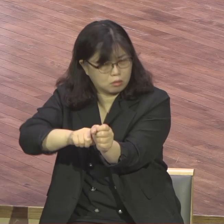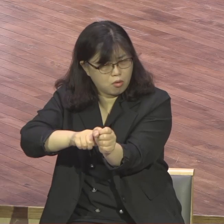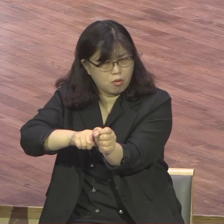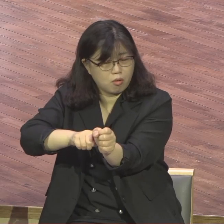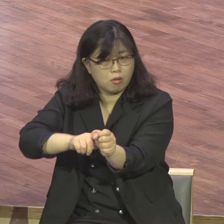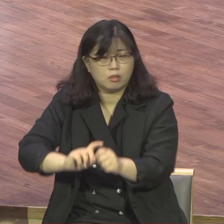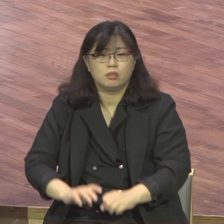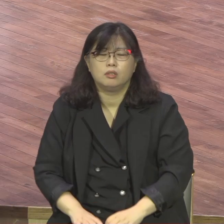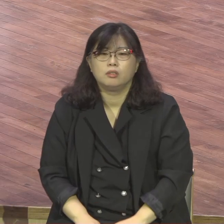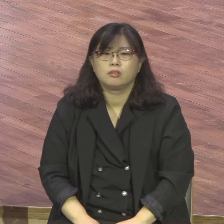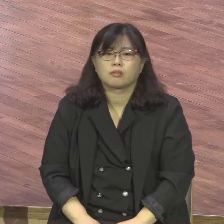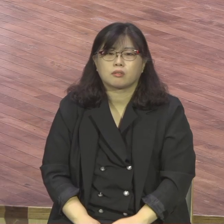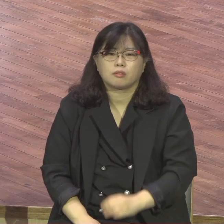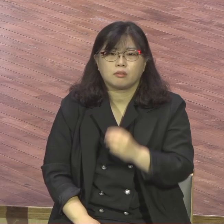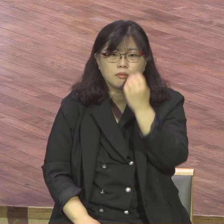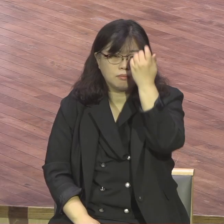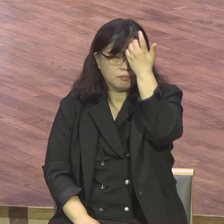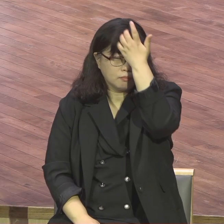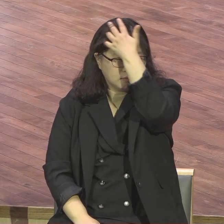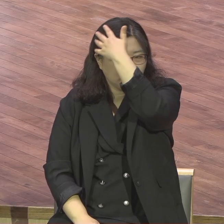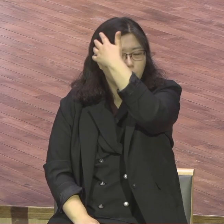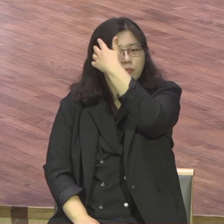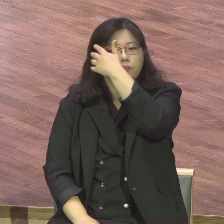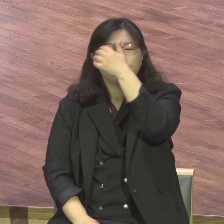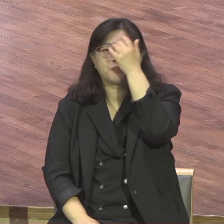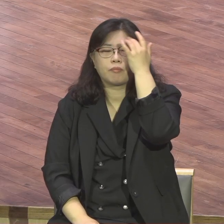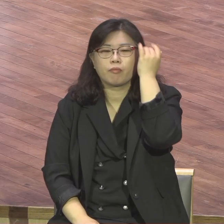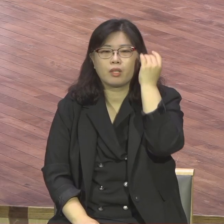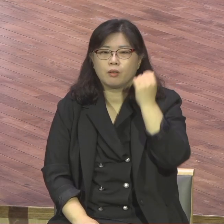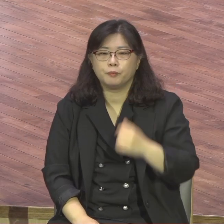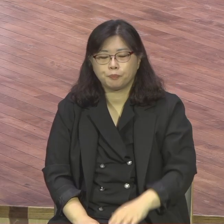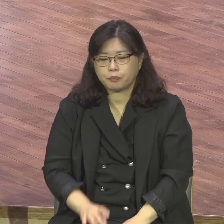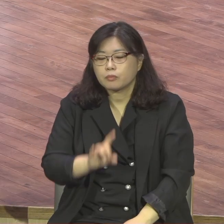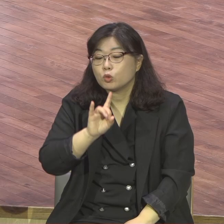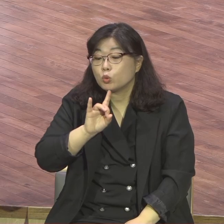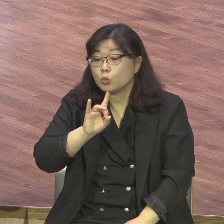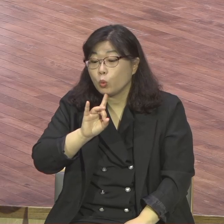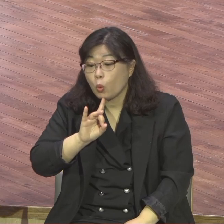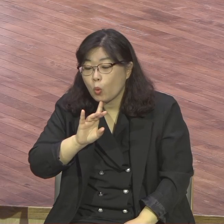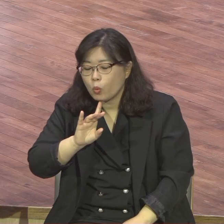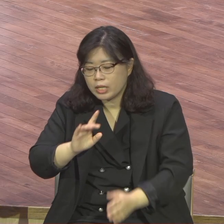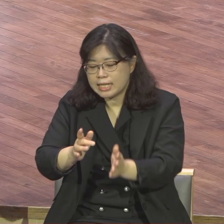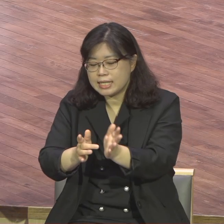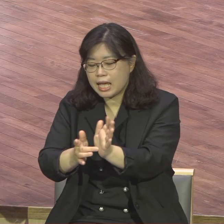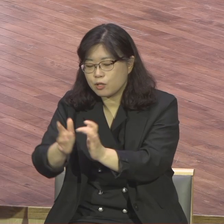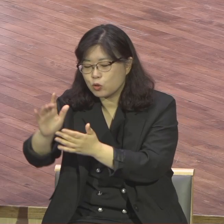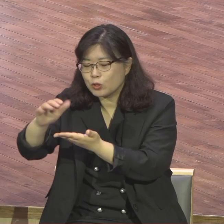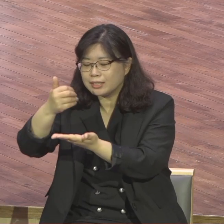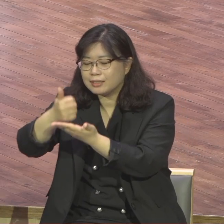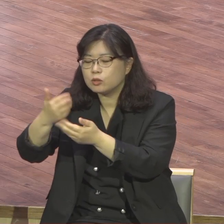예수 그리스도를 믿음으로 어렵게 된다는 이 놀라운 구원의 진리를 깨달았다면